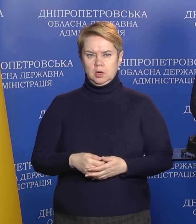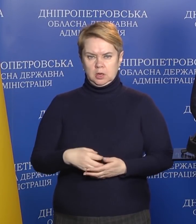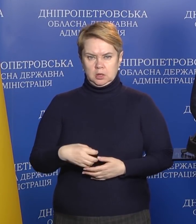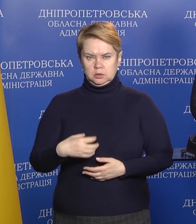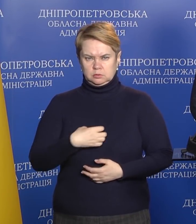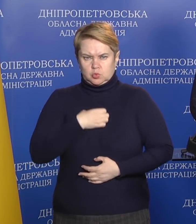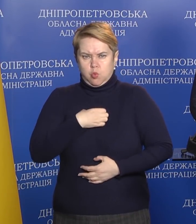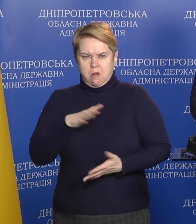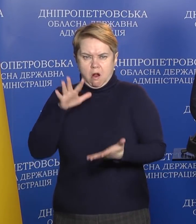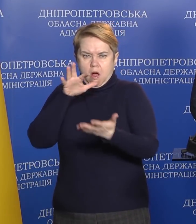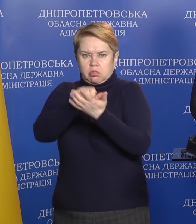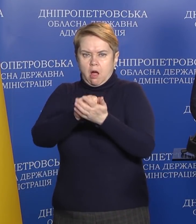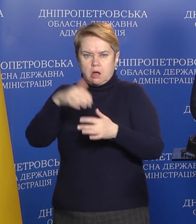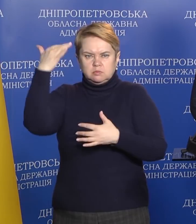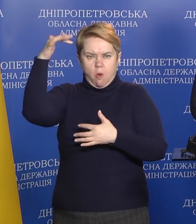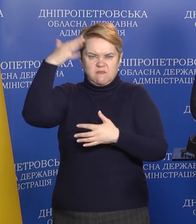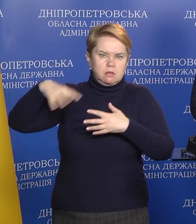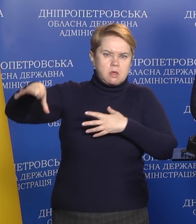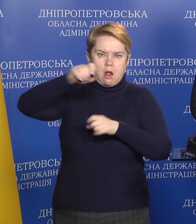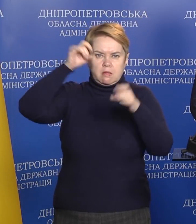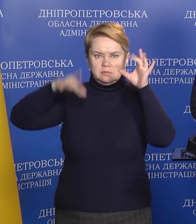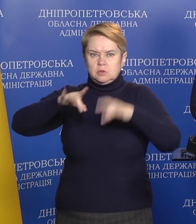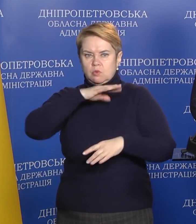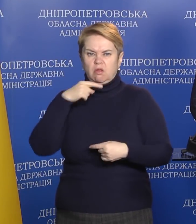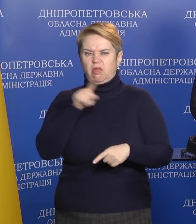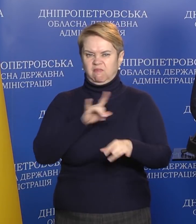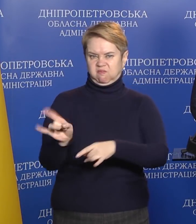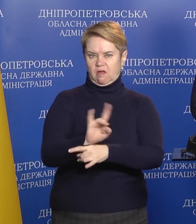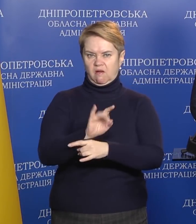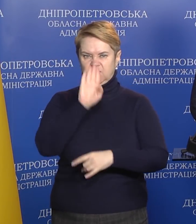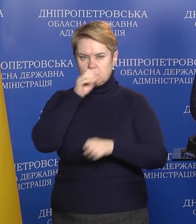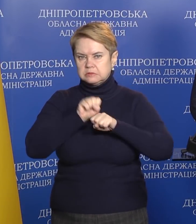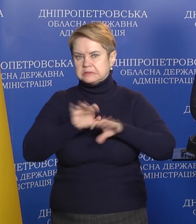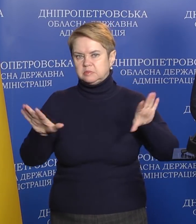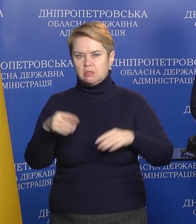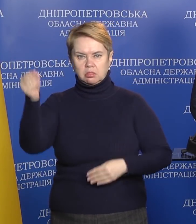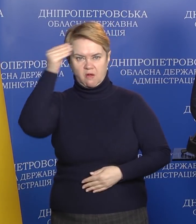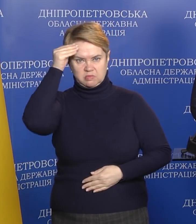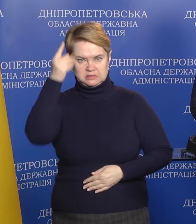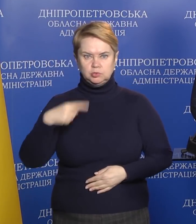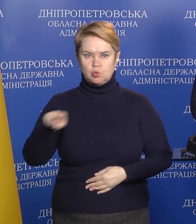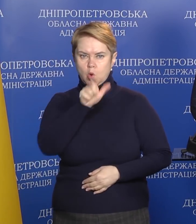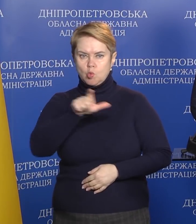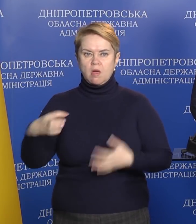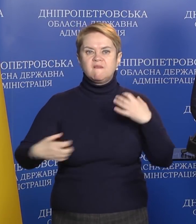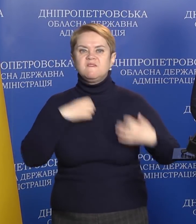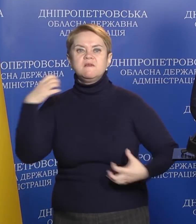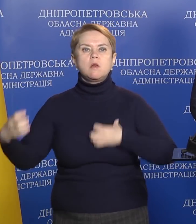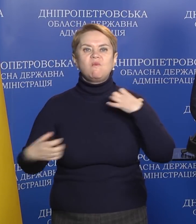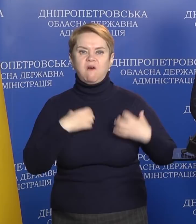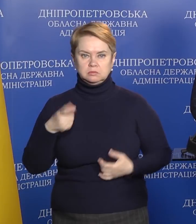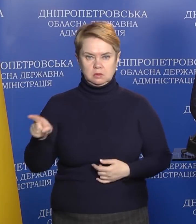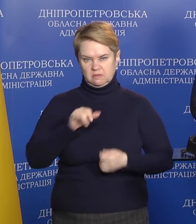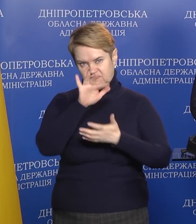-мегаатака повітряна по всій Україні. Це був фейк, який ворог запустив навмисно, для того, щоб люди хвилювалися